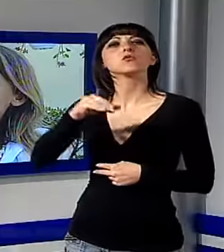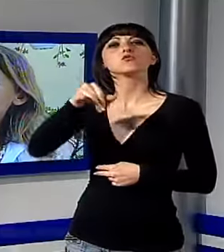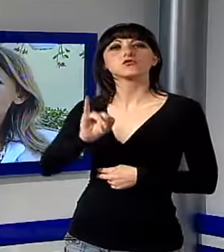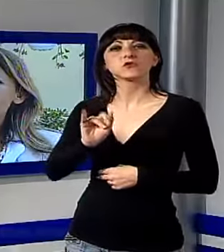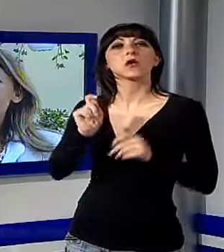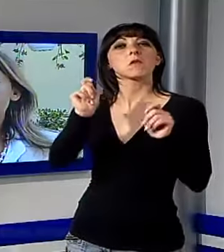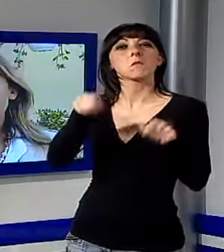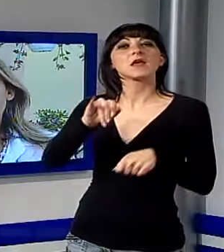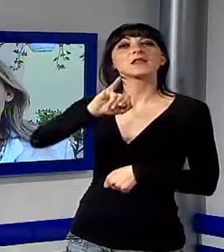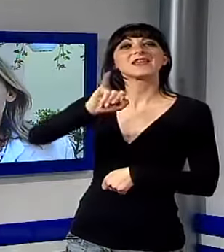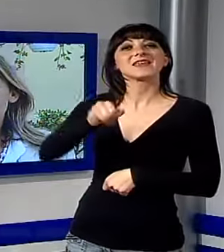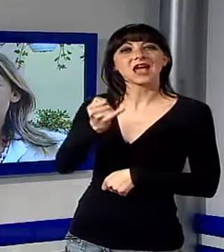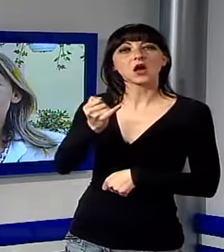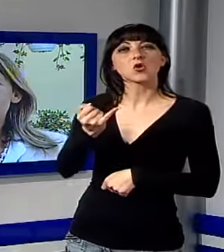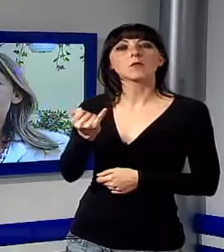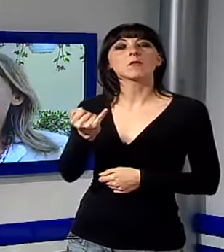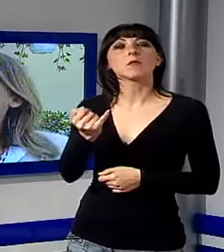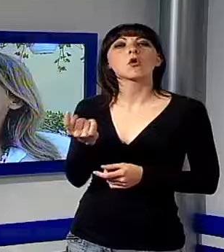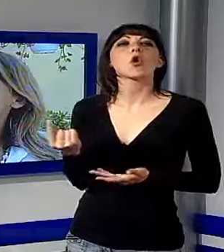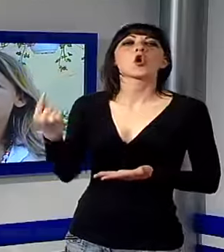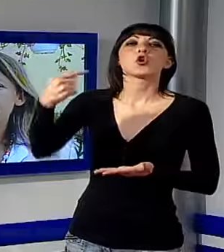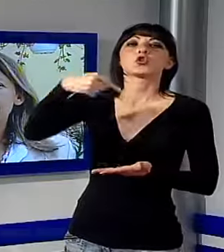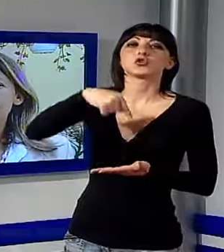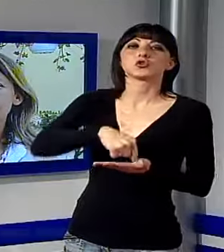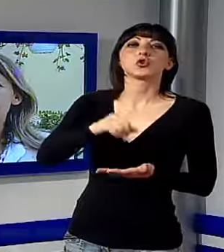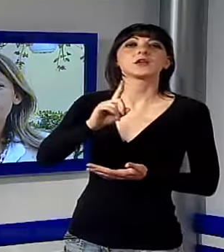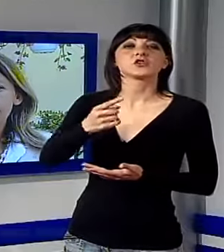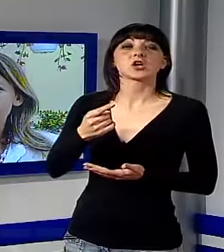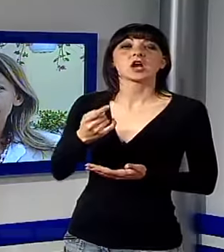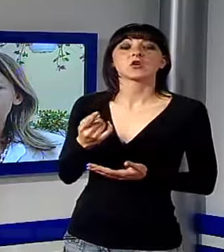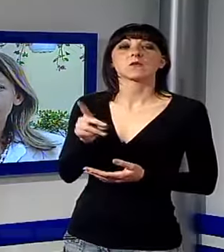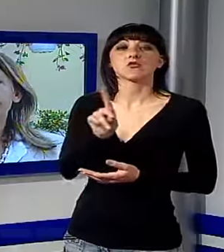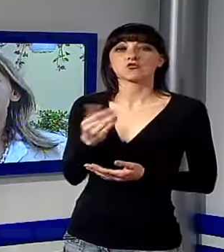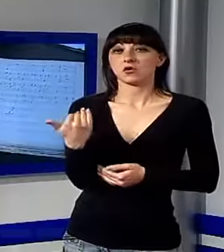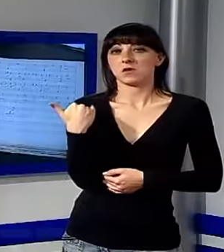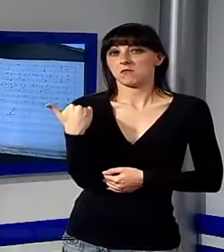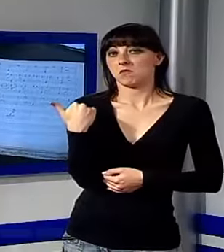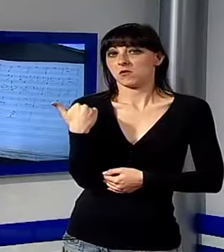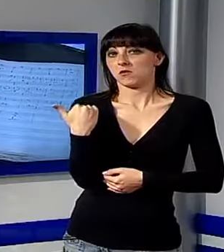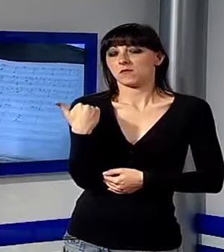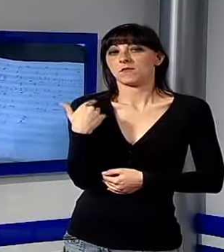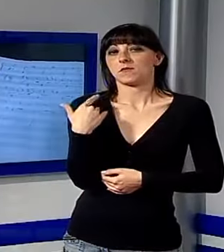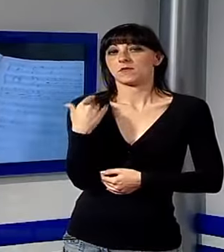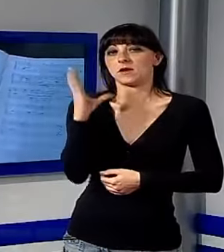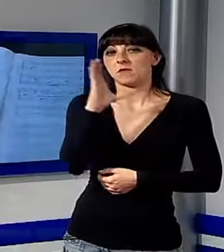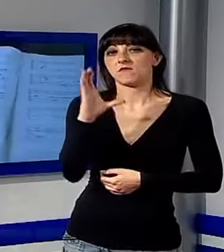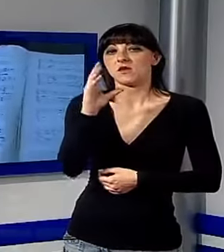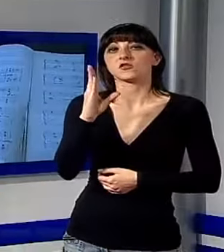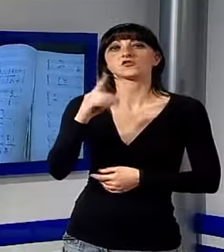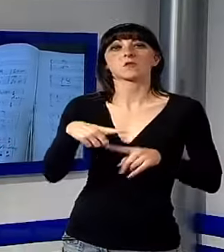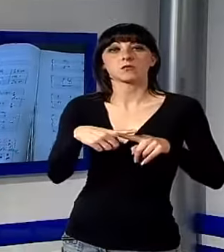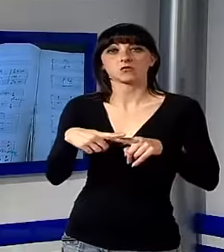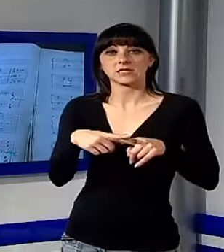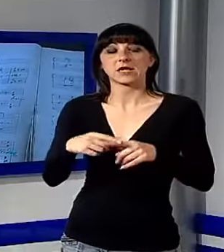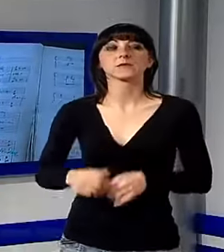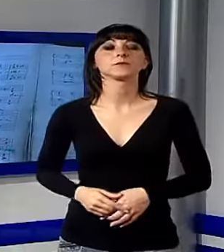Jacopo e ritornò Giacomo pochi giorni prima del suo ultimo viaggio a Bruxelles. Il museo entra in possesso di una